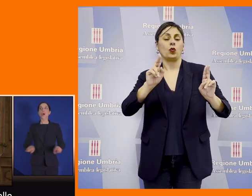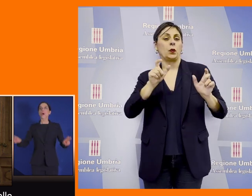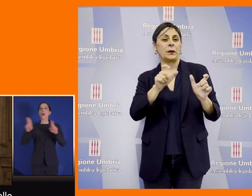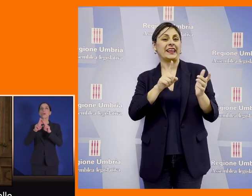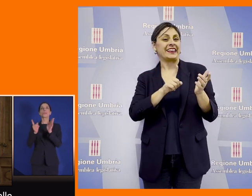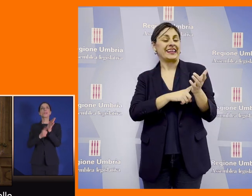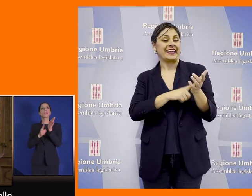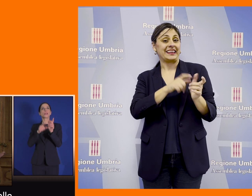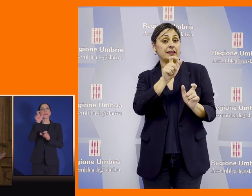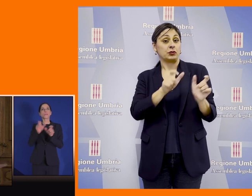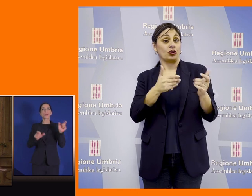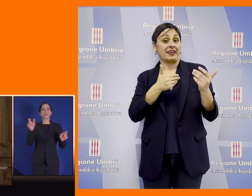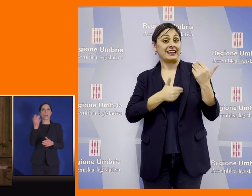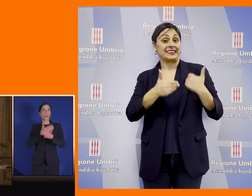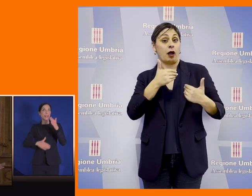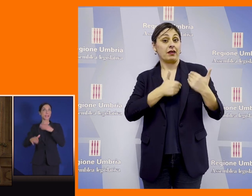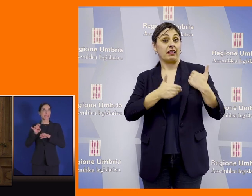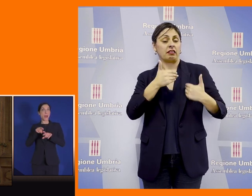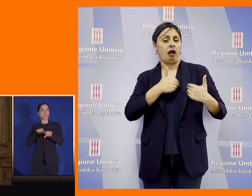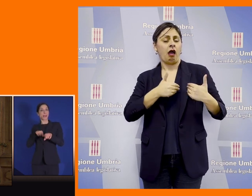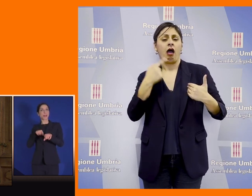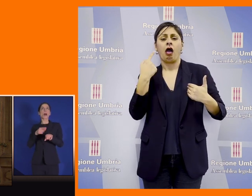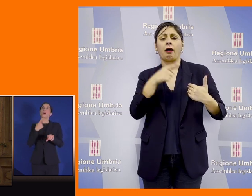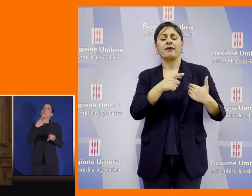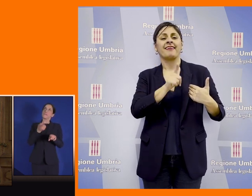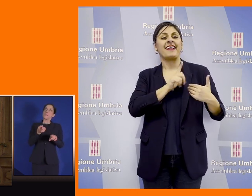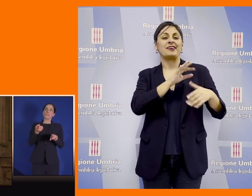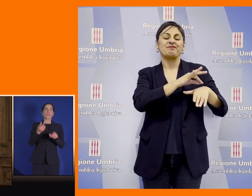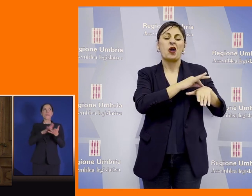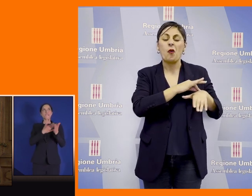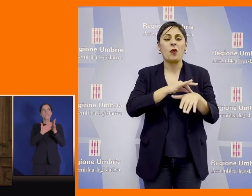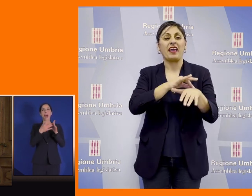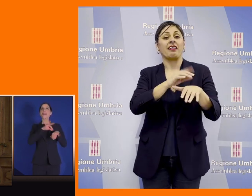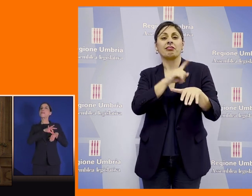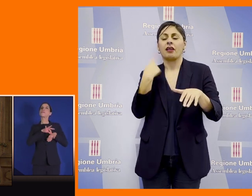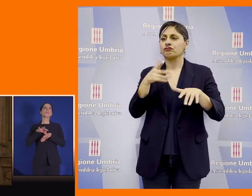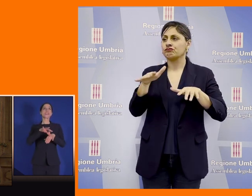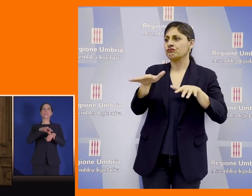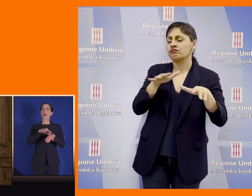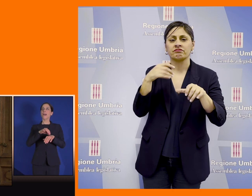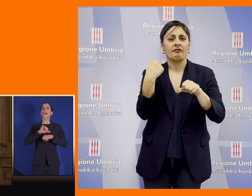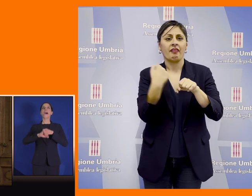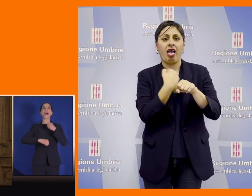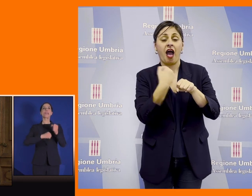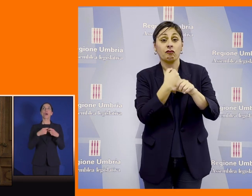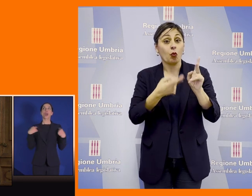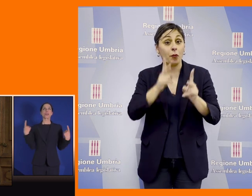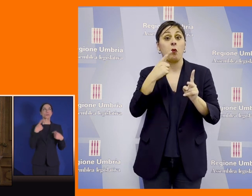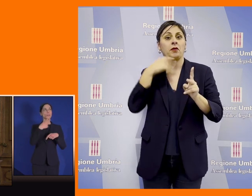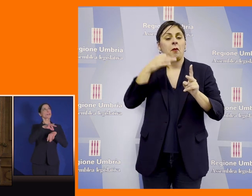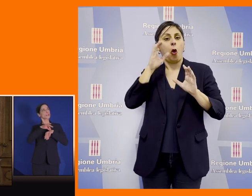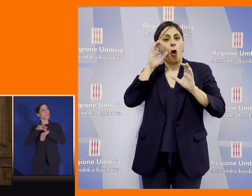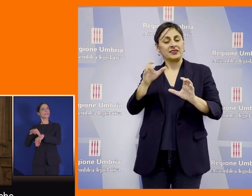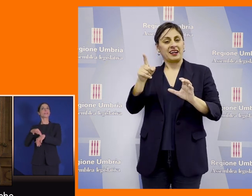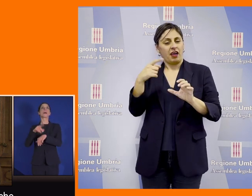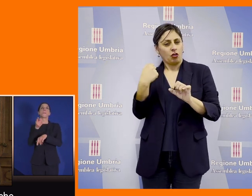diritti delle persone con disabilità che è il faro che guida l'azione di noi tutti ma soprattutto dell